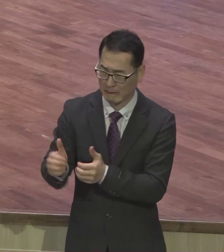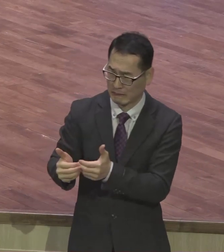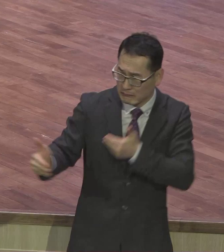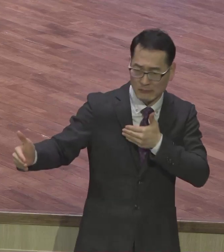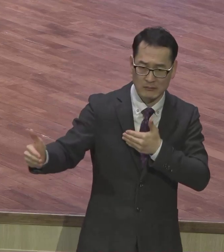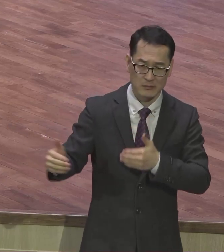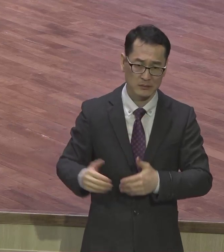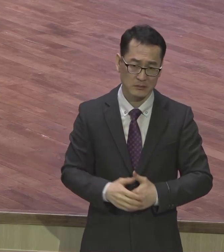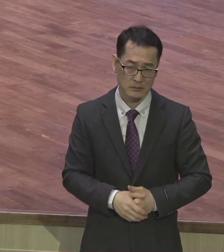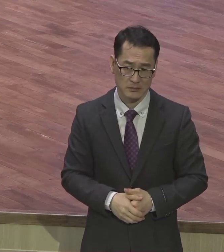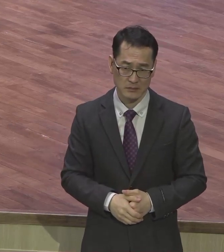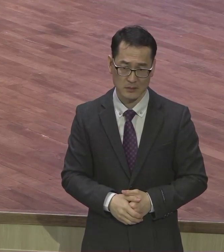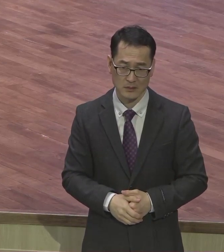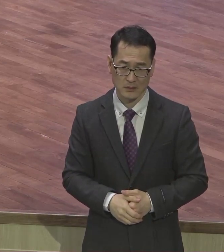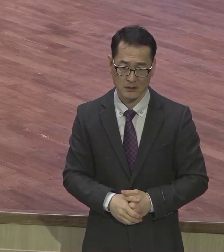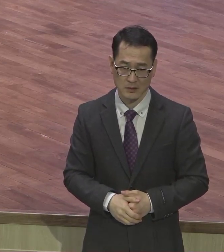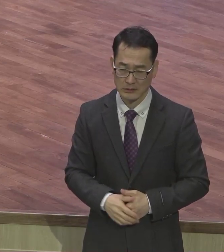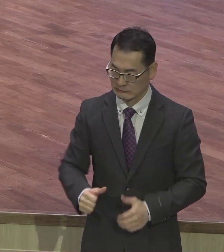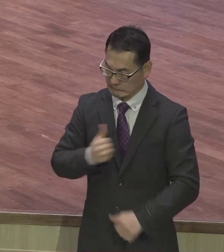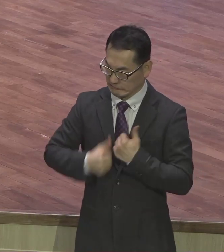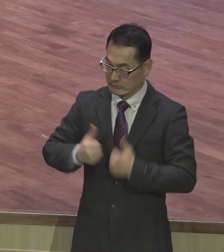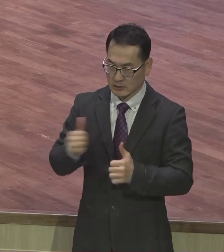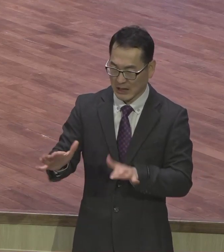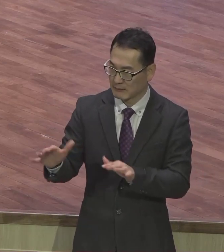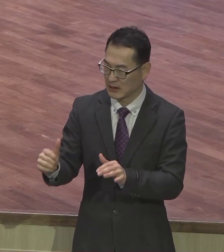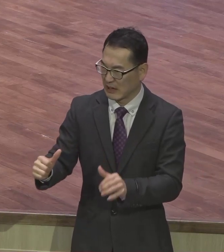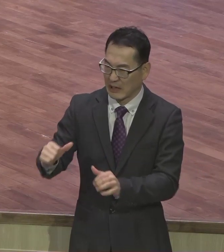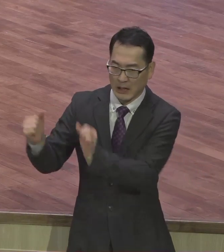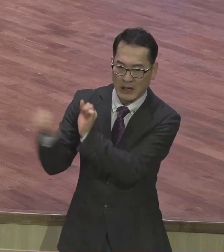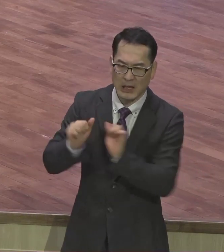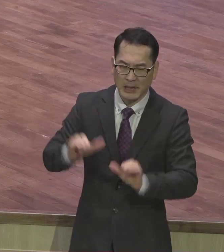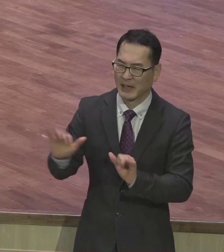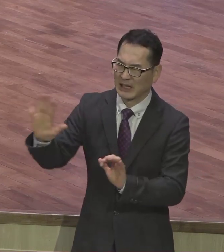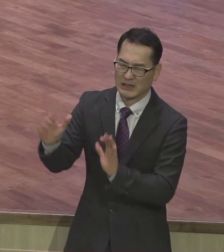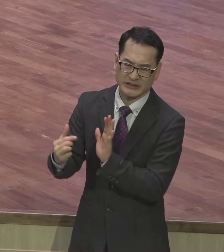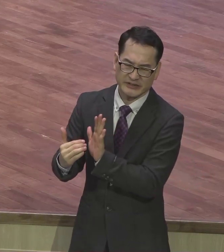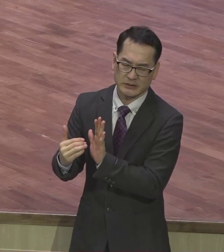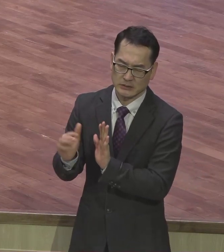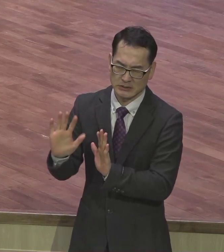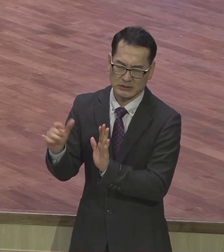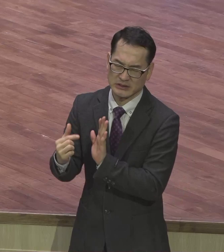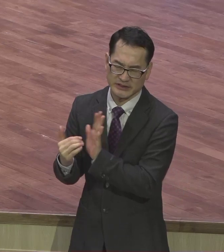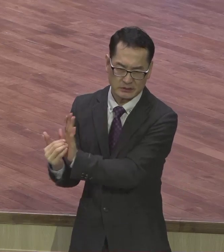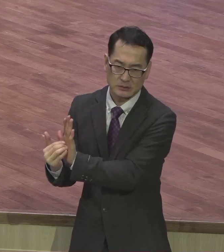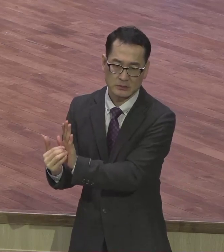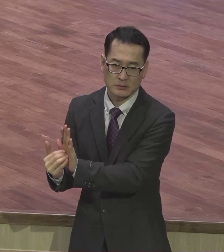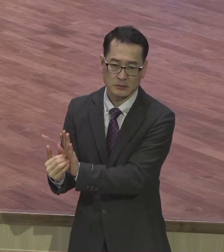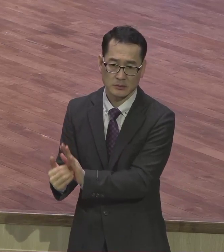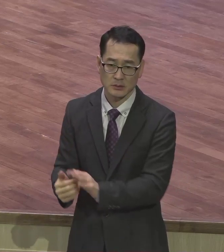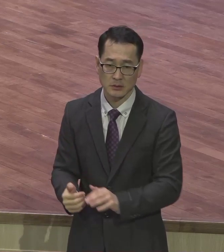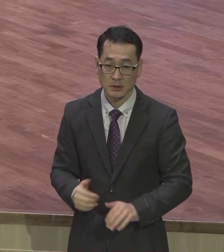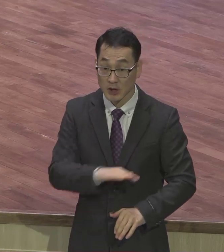피곤하잖아요 여러분은 그렇다면 되지 마시고 크리스토 예수 안에서 늘 향한 하나님의 뜻이니라